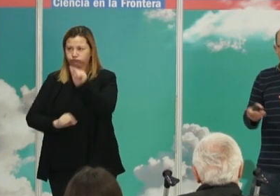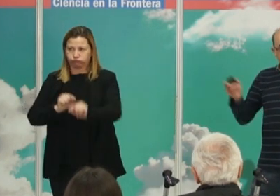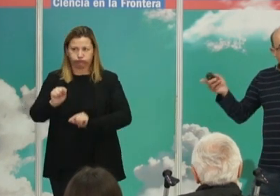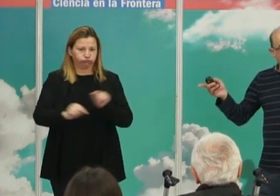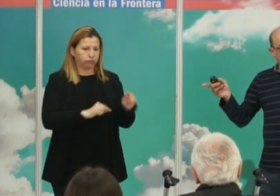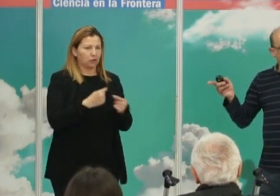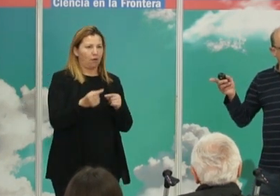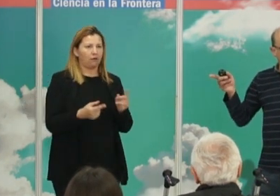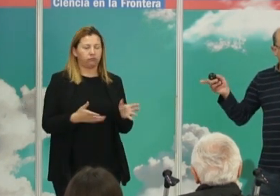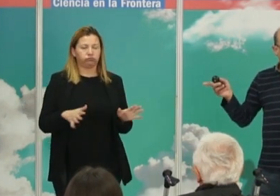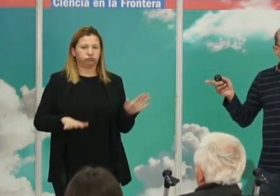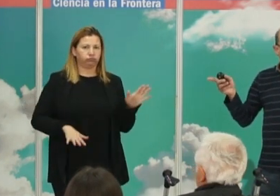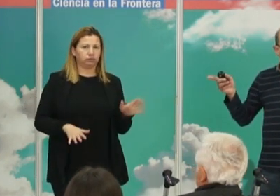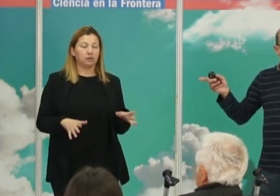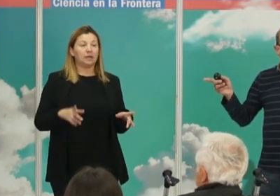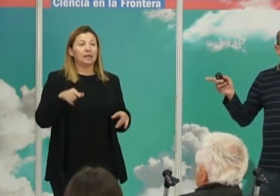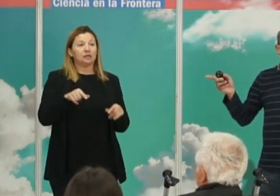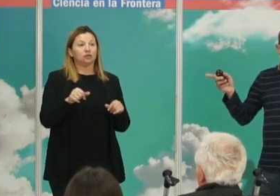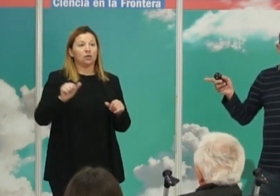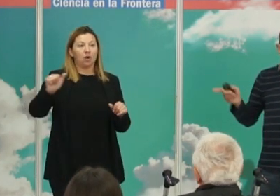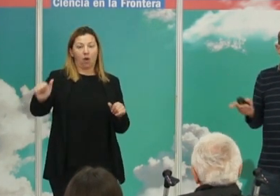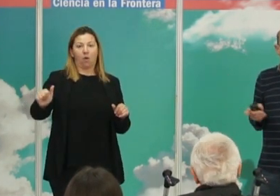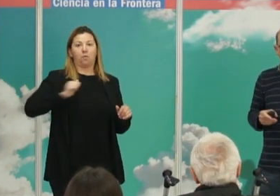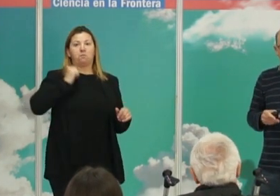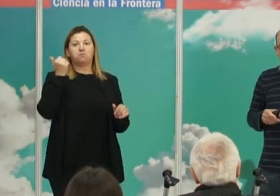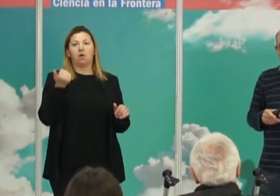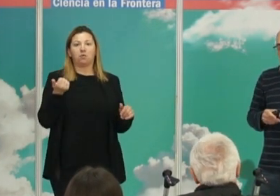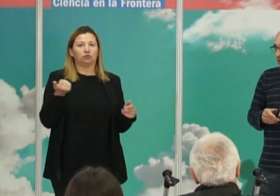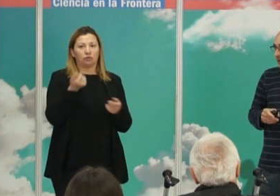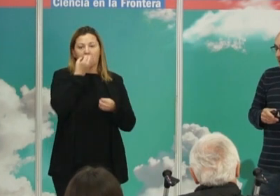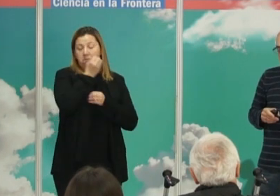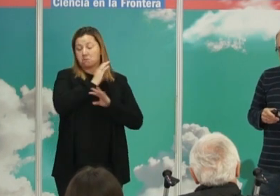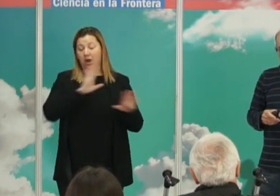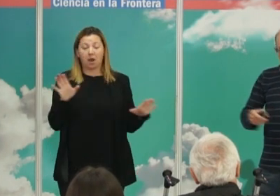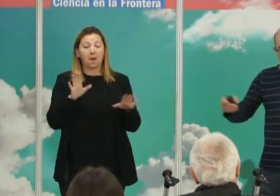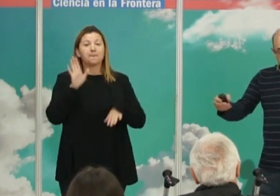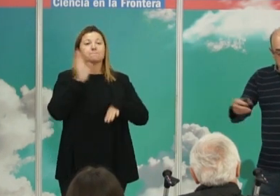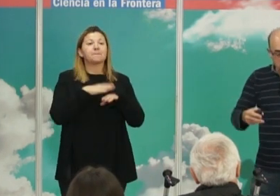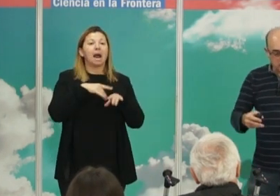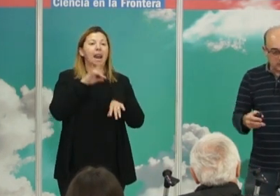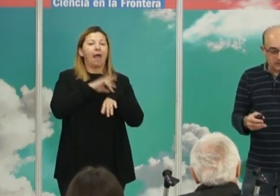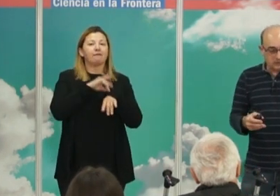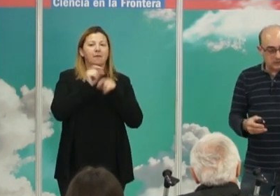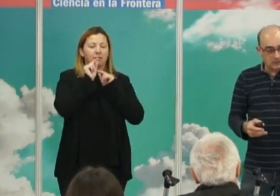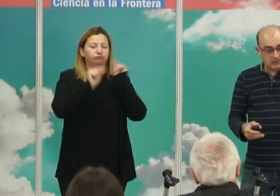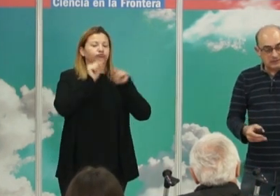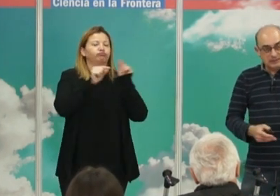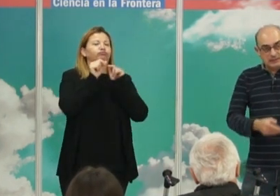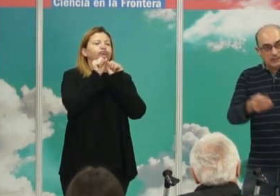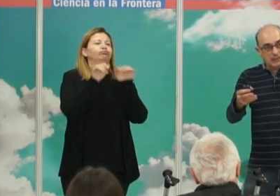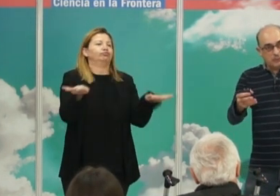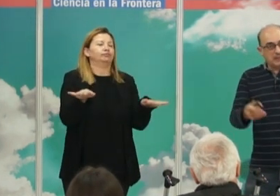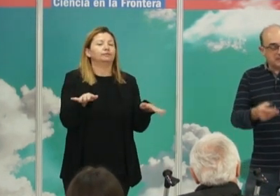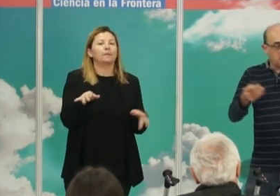también debió ser una oportunidad increíble para los patógenos, el desarrollo de la agricultura. Cuando tú eres un cazor-recolector,